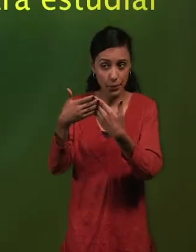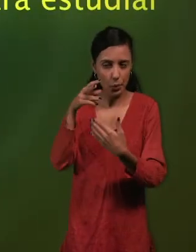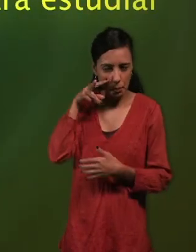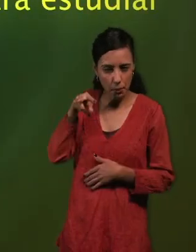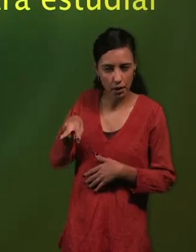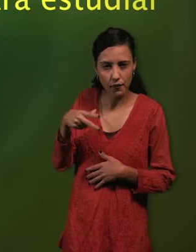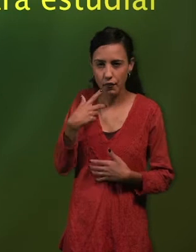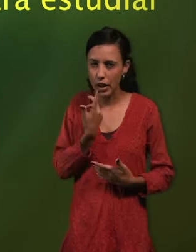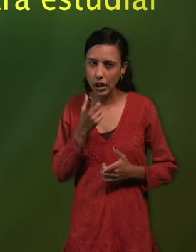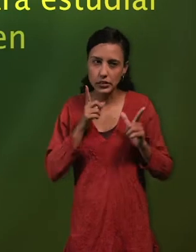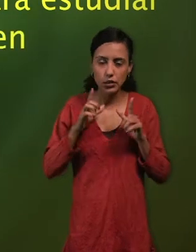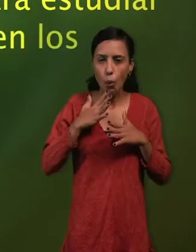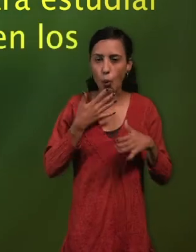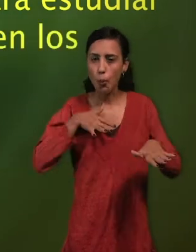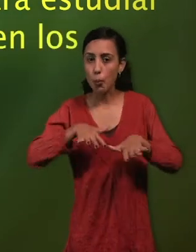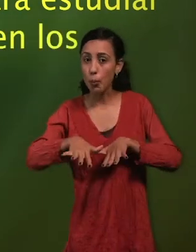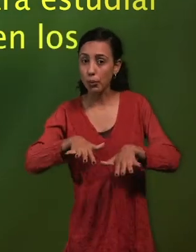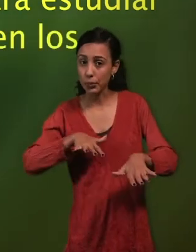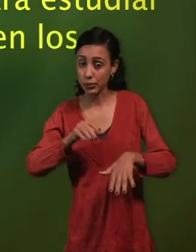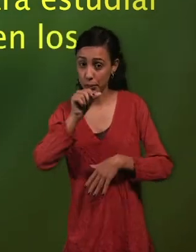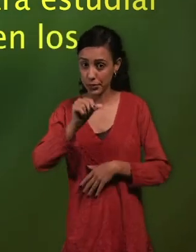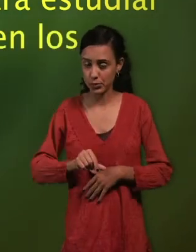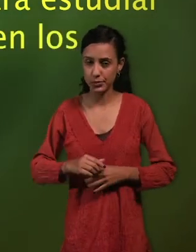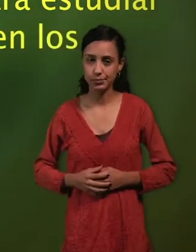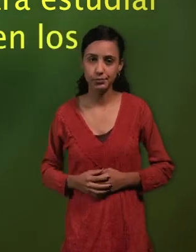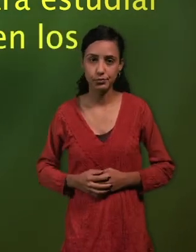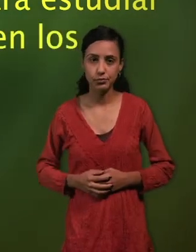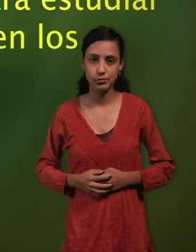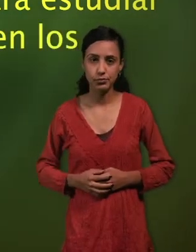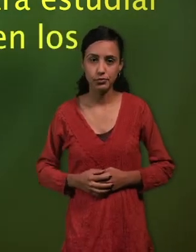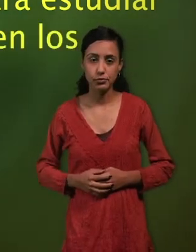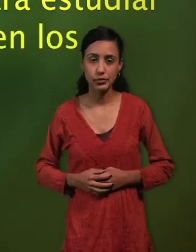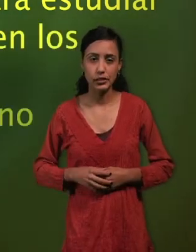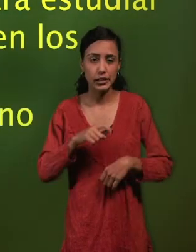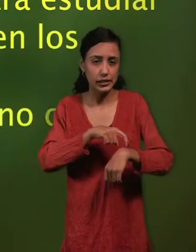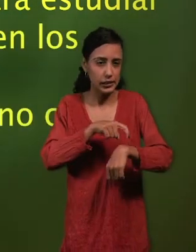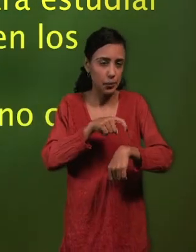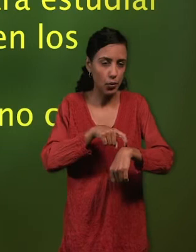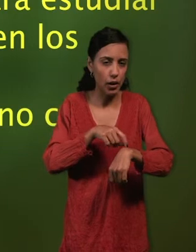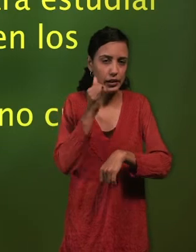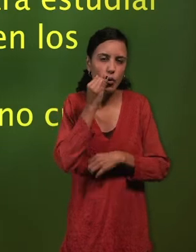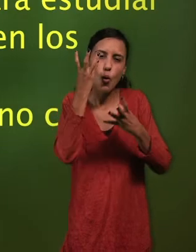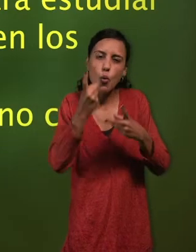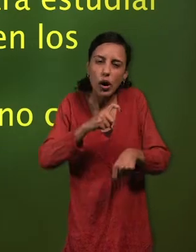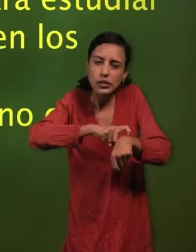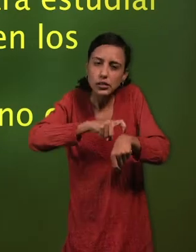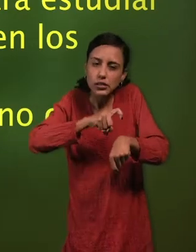reacciones y cómo se mueven los personajes. Es útil cronometrar en tu teléfono cuánto dura un movimiento real.